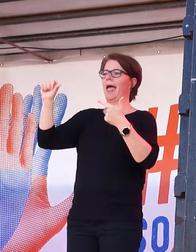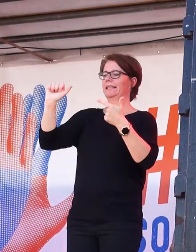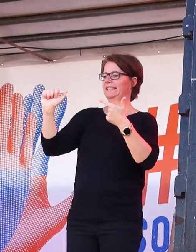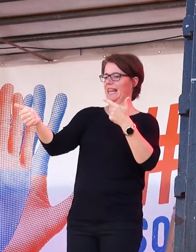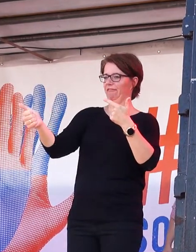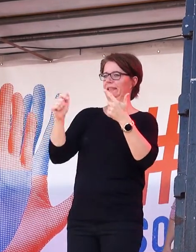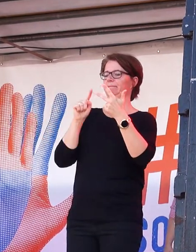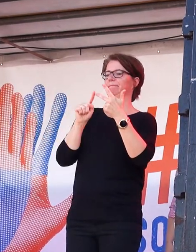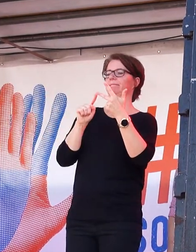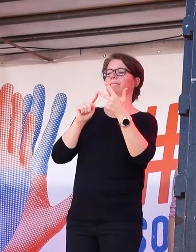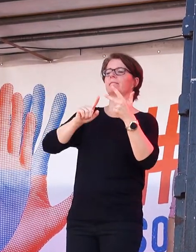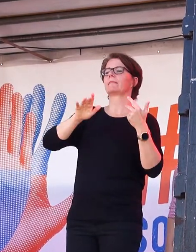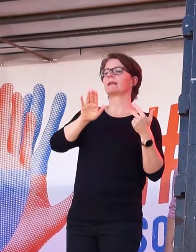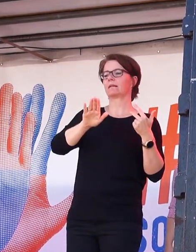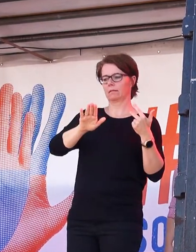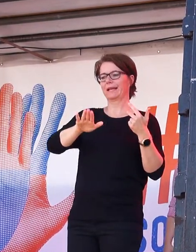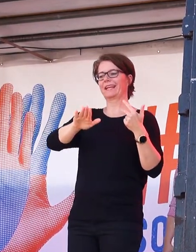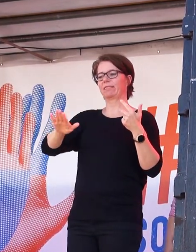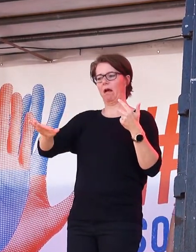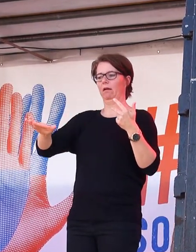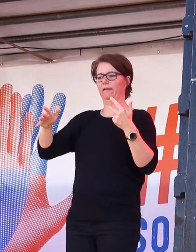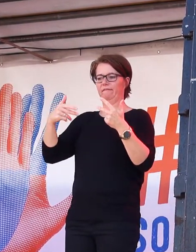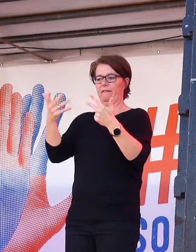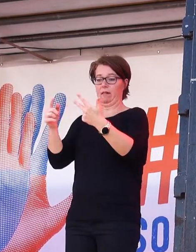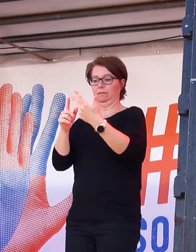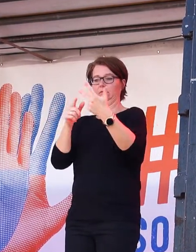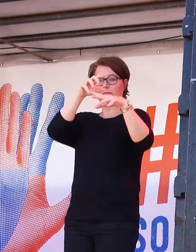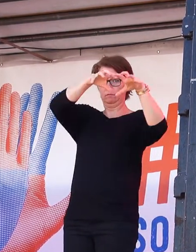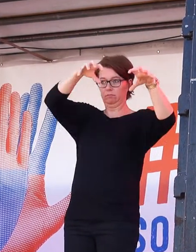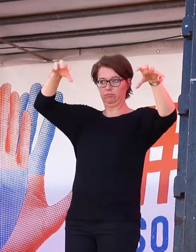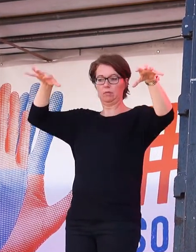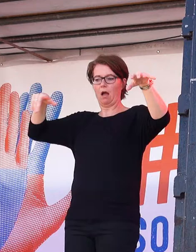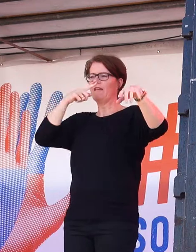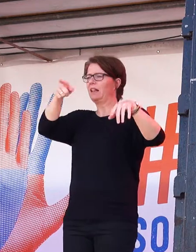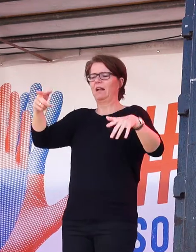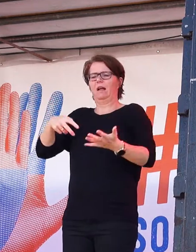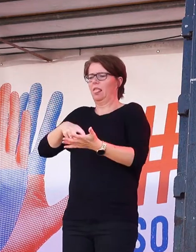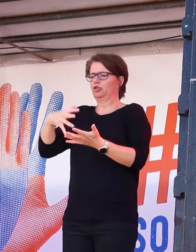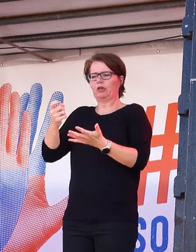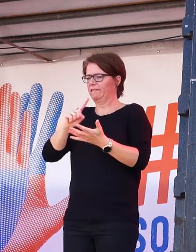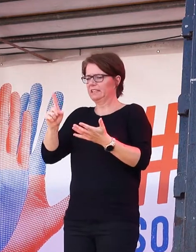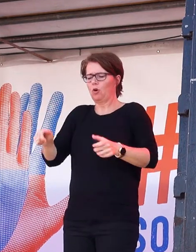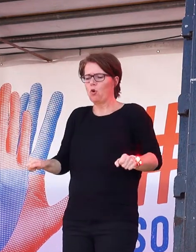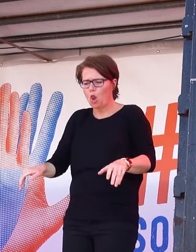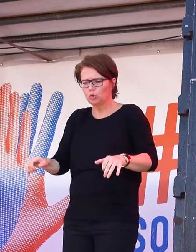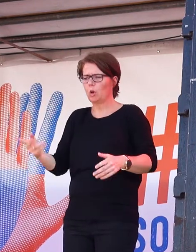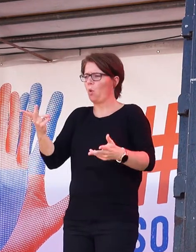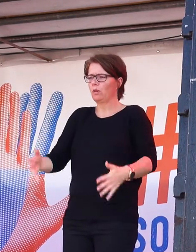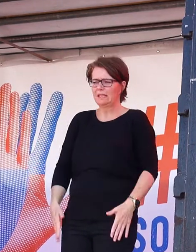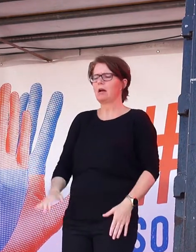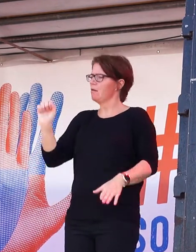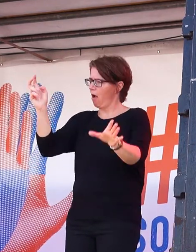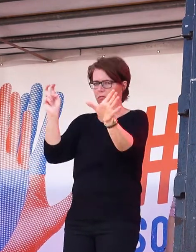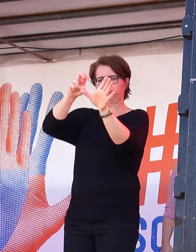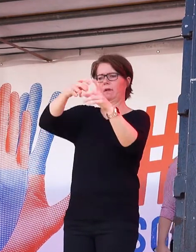ist, wenn er zwischendurch nicht mehr kann, wenn er Platz nehmen muss, aber trotzdem mitkommen will, dann kommt zu uns, nehmt Platz in unseren Bussen,